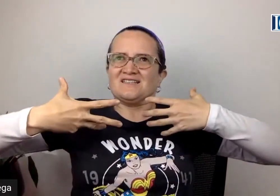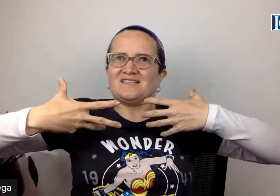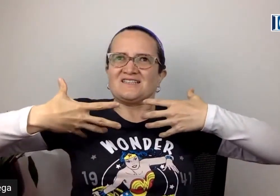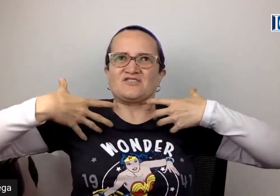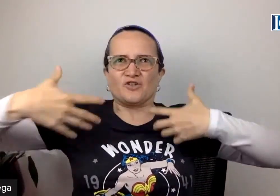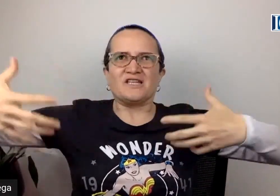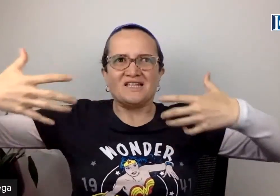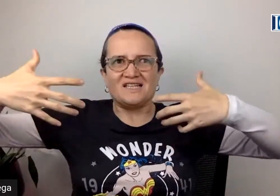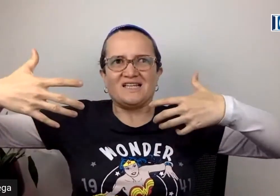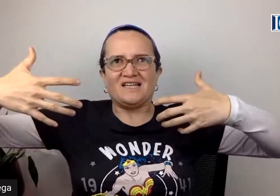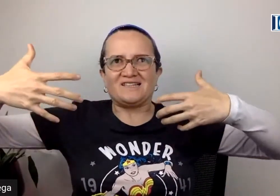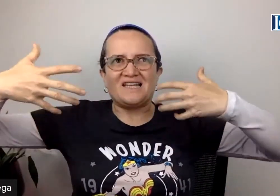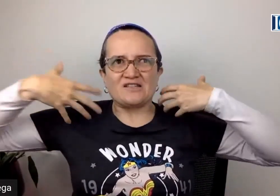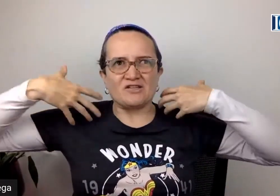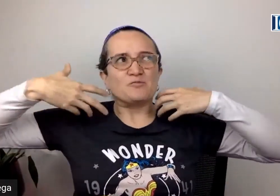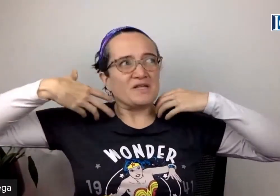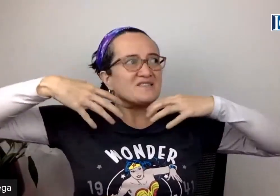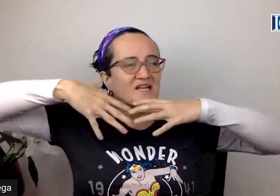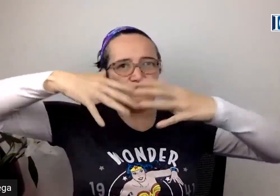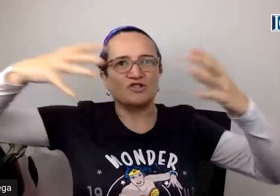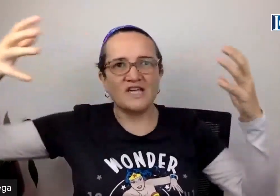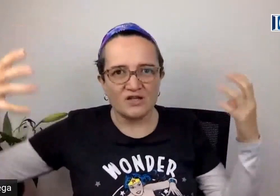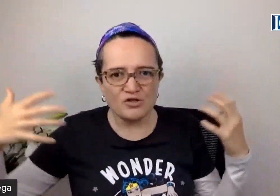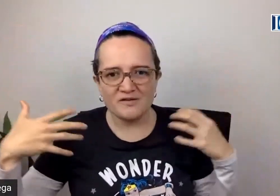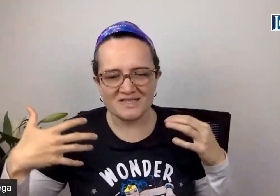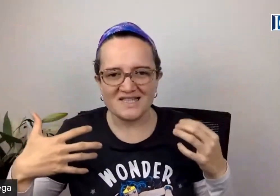estoy teniendo la experiencia el oxígeno universal